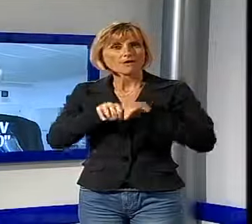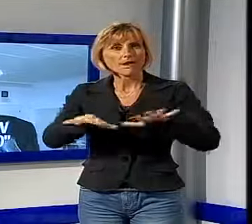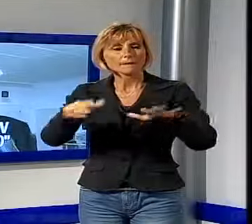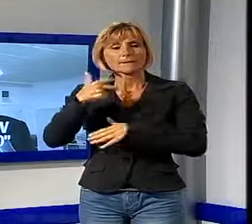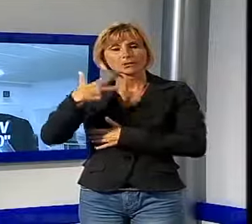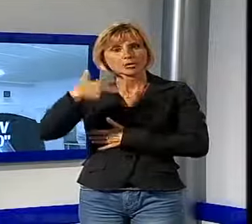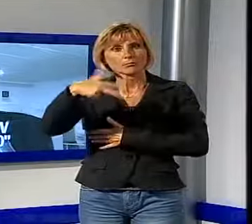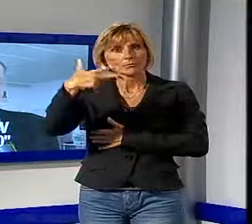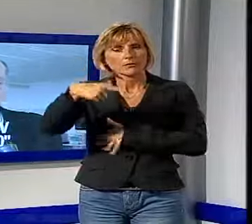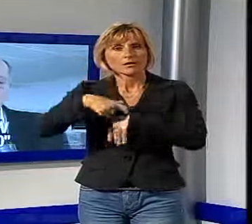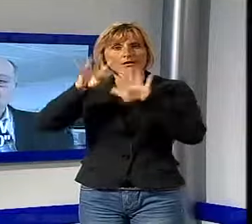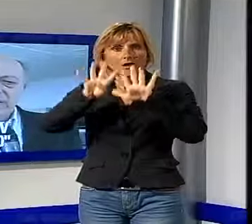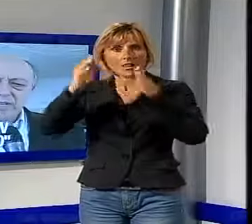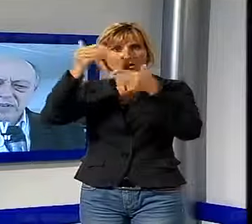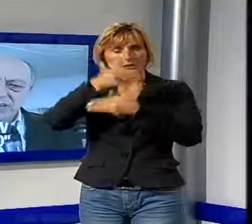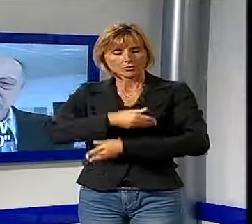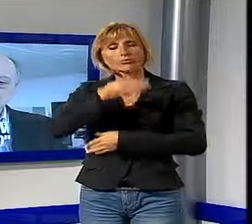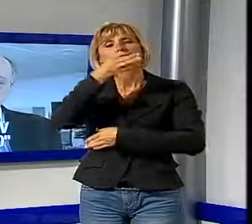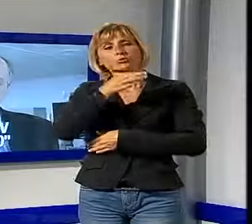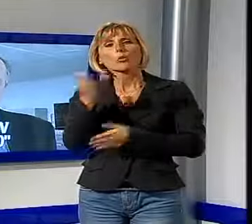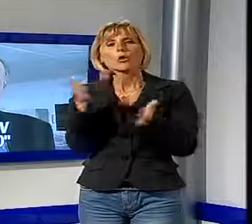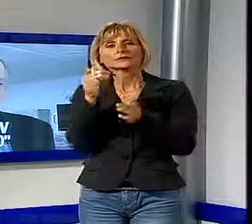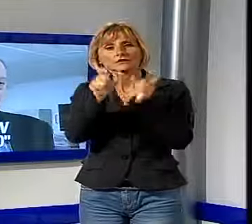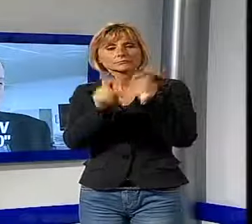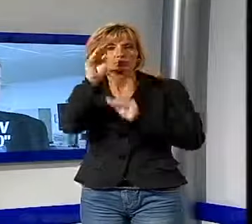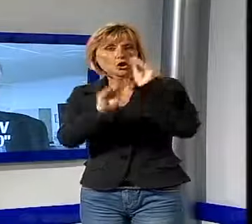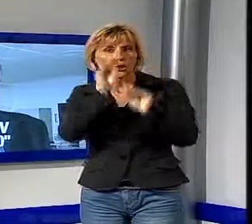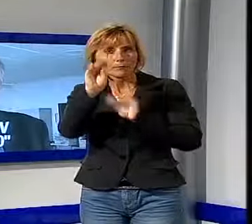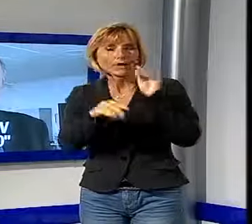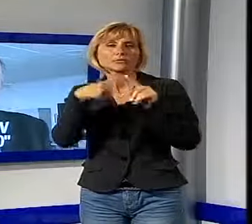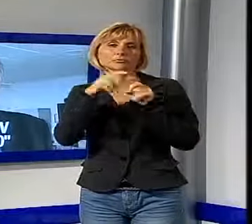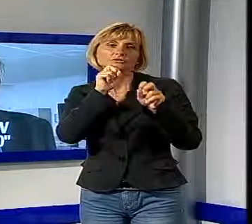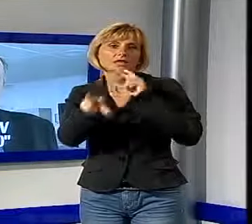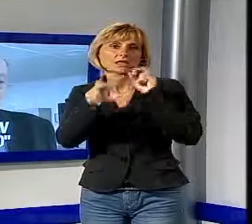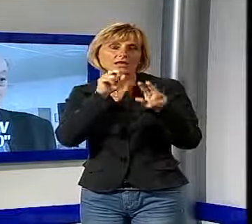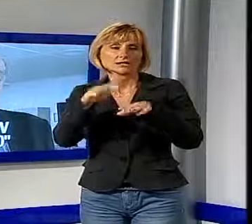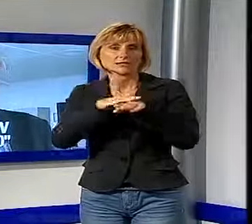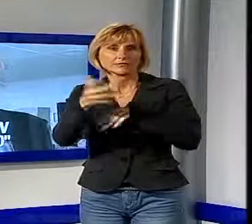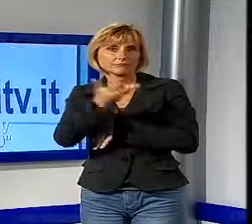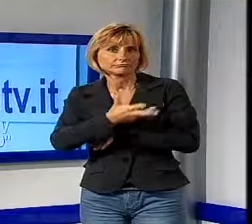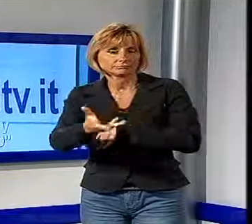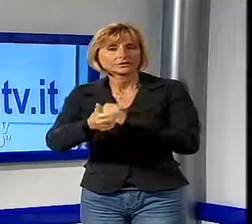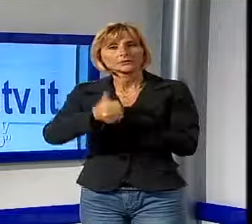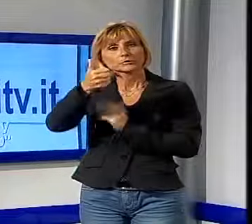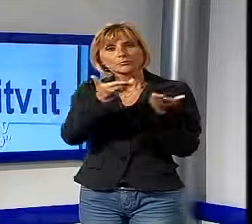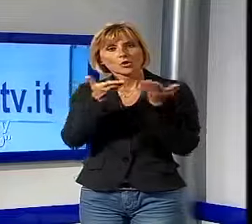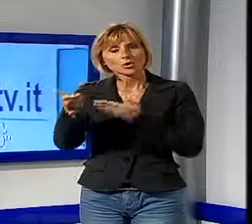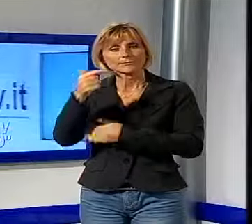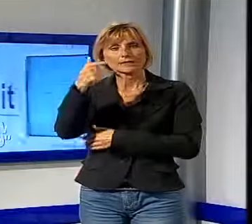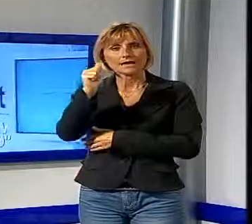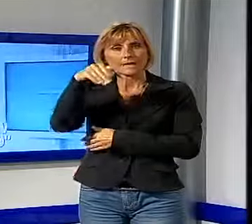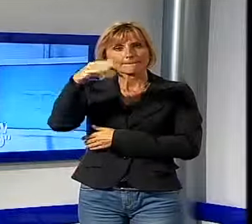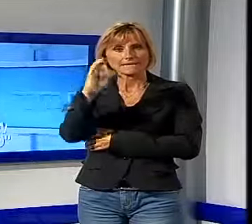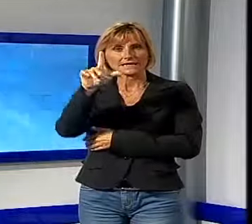21 darà l'opportunità a tutti i cittadini di porre domande e segnalare di servizi, primo ospite Alessandro Tambellini,